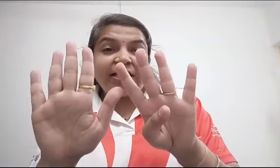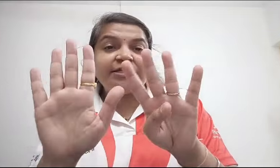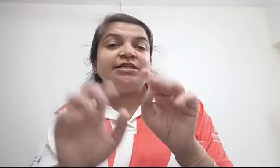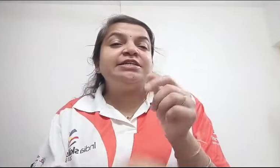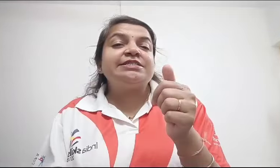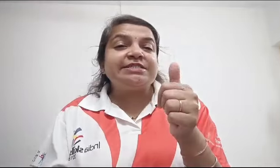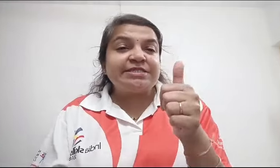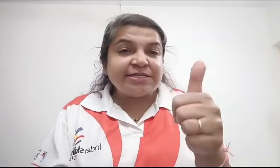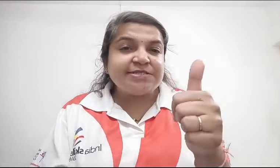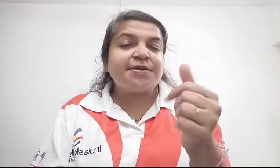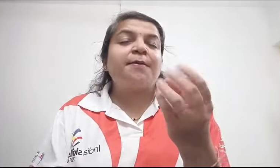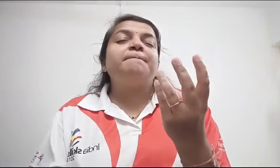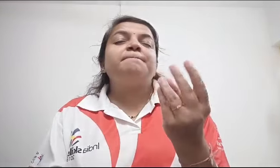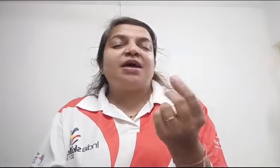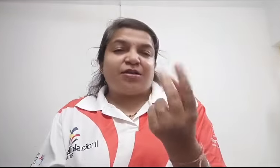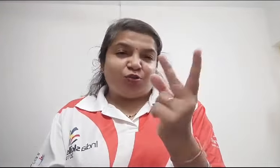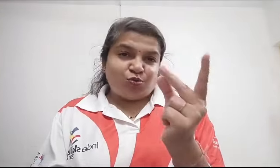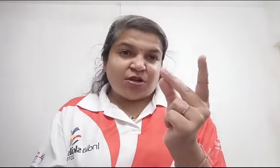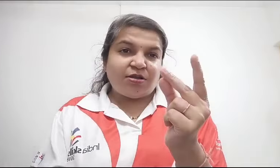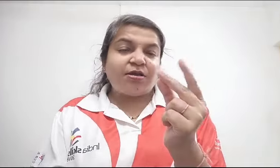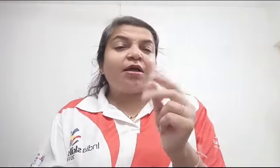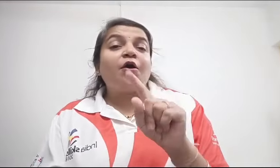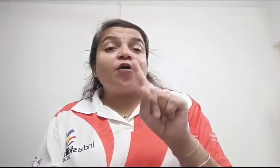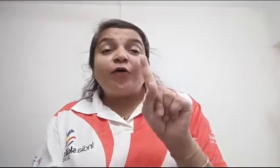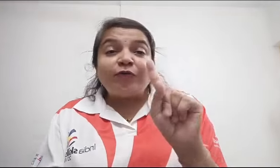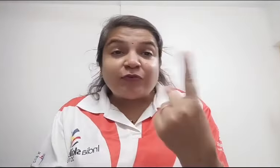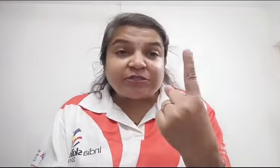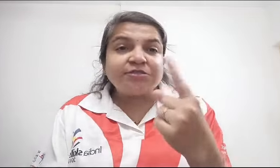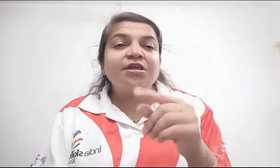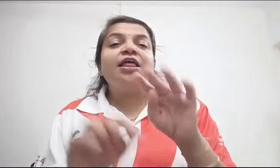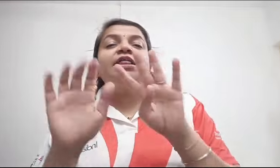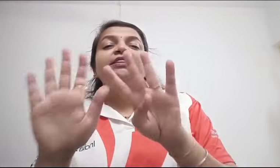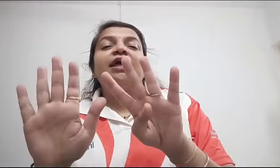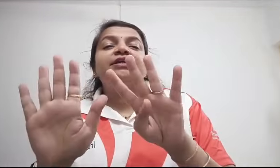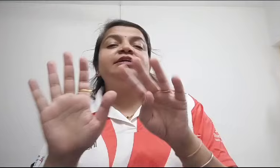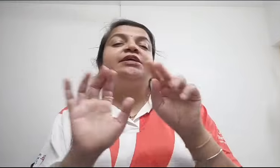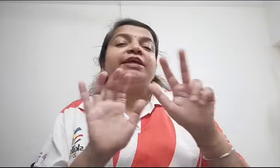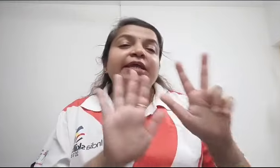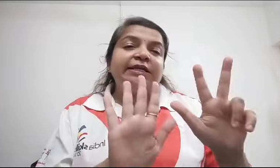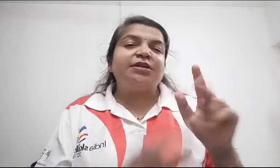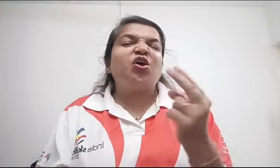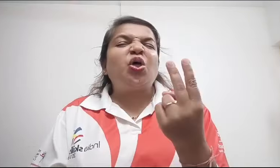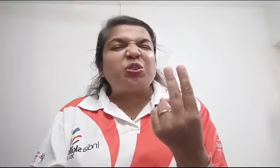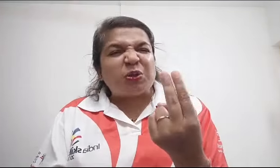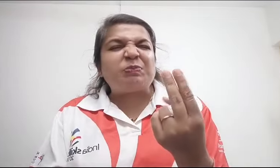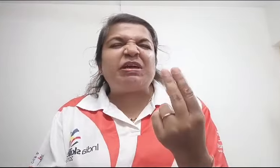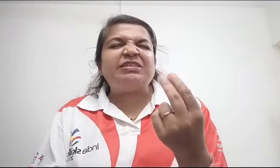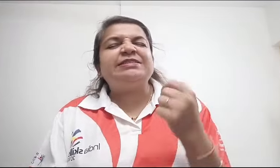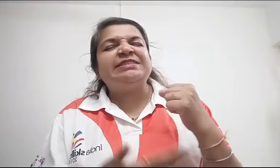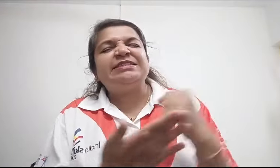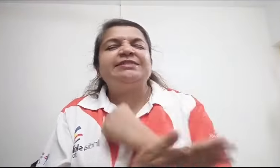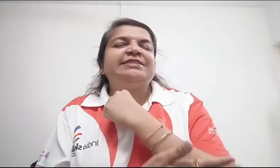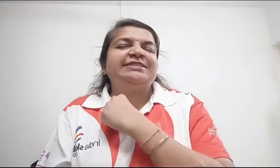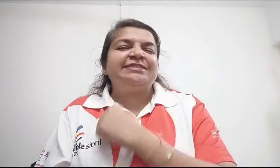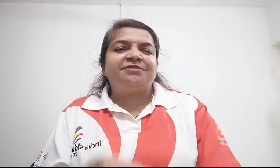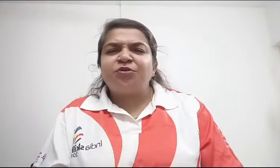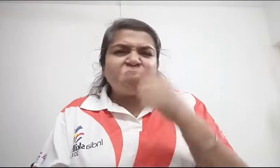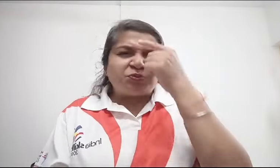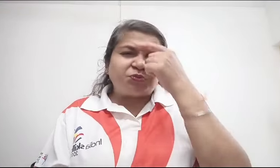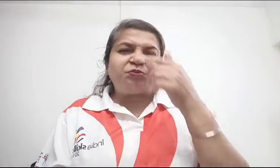देशों में एक ही महिला को मिला, और मैं इंडिया के लिए second medal हासिल कर